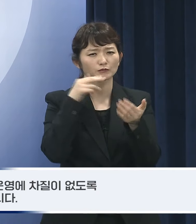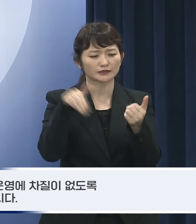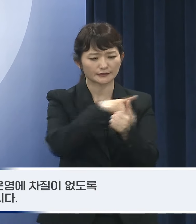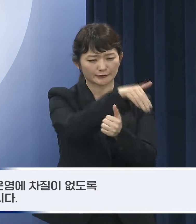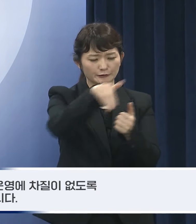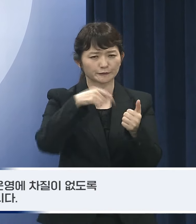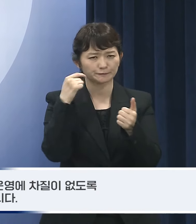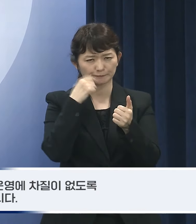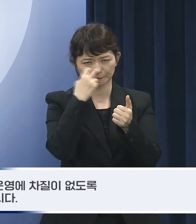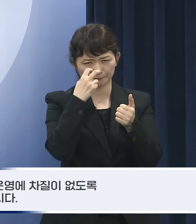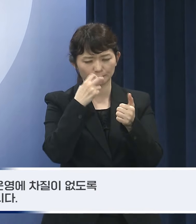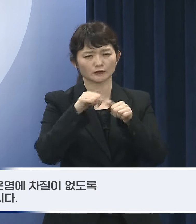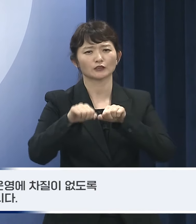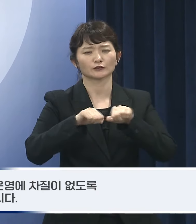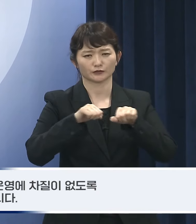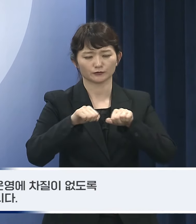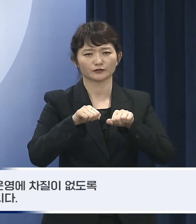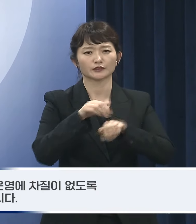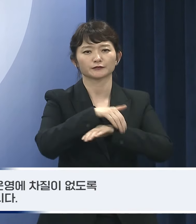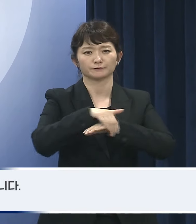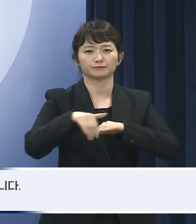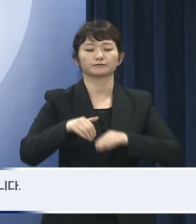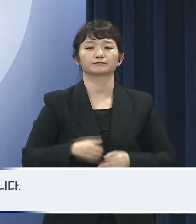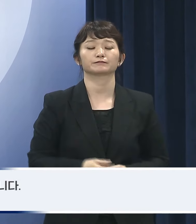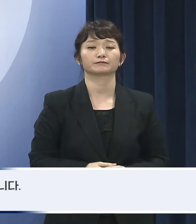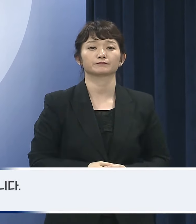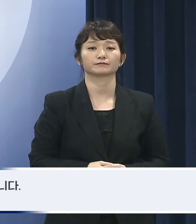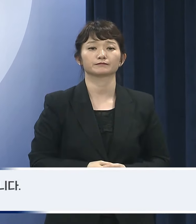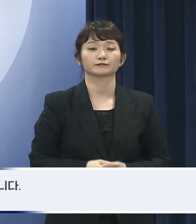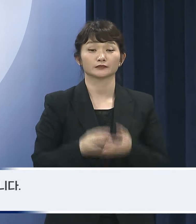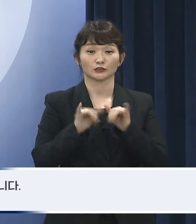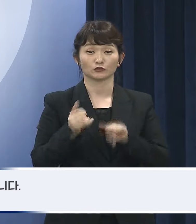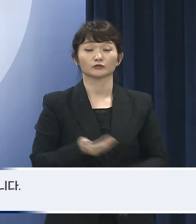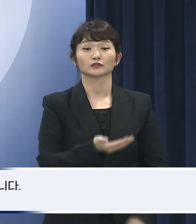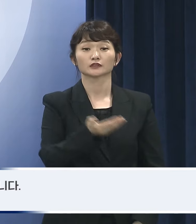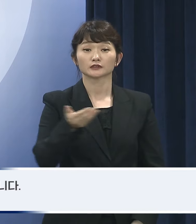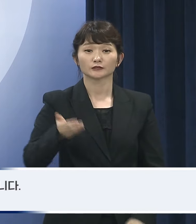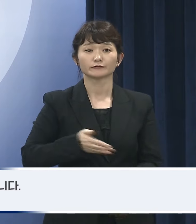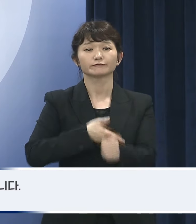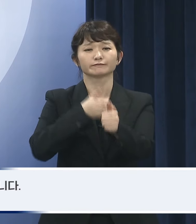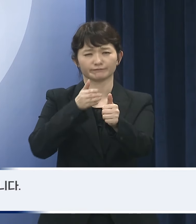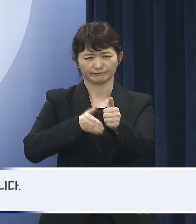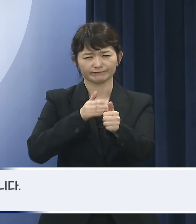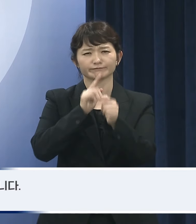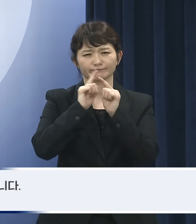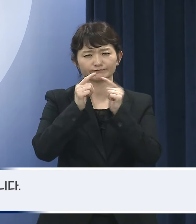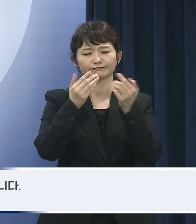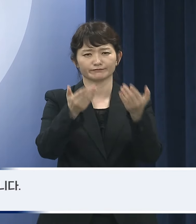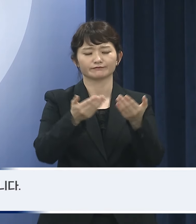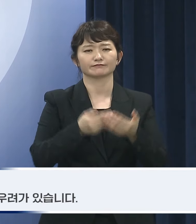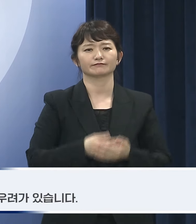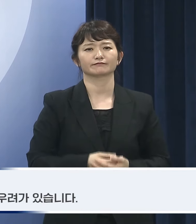대응해 나가겠습니다. 아울러 국민 여러분께도 부탁의 말씀을 드립니다.